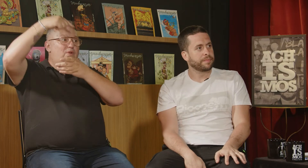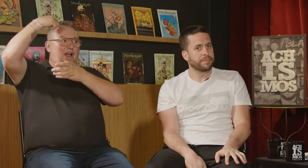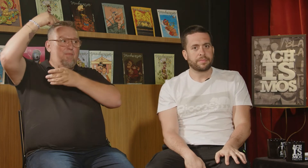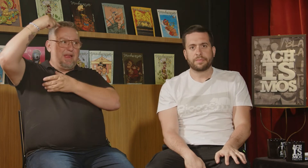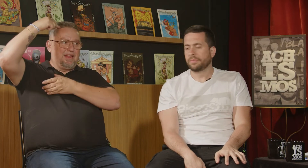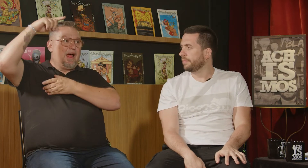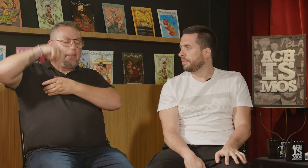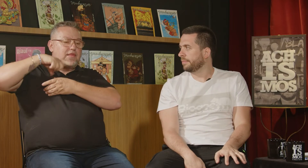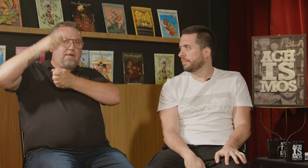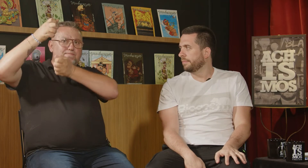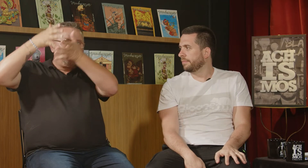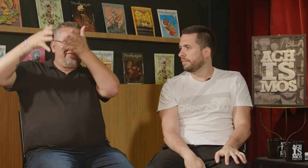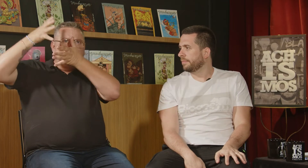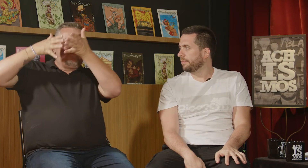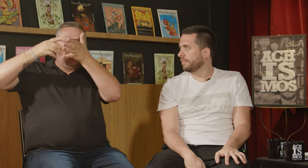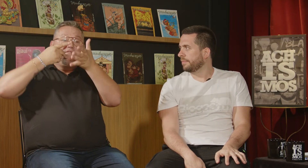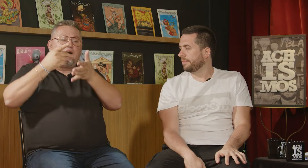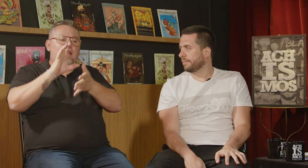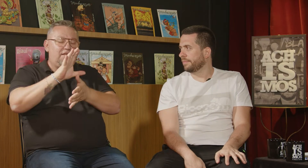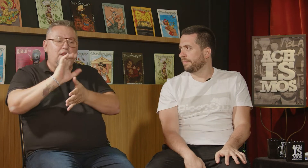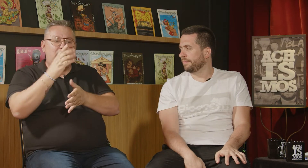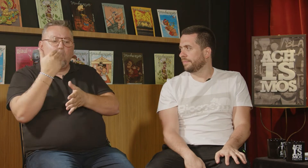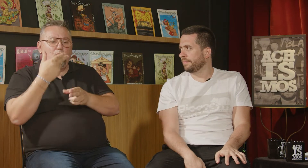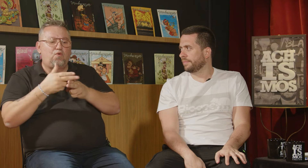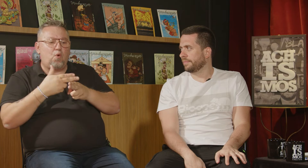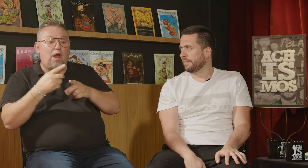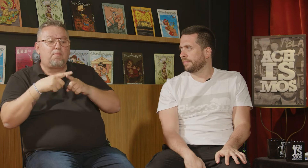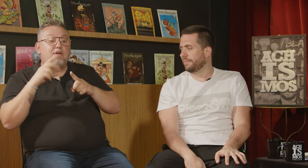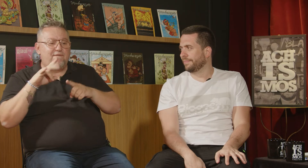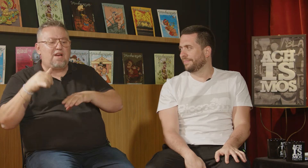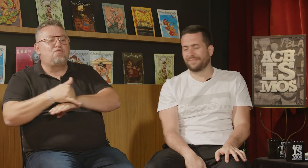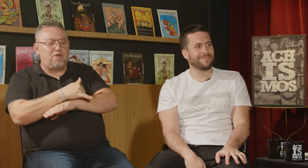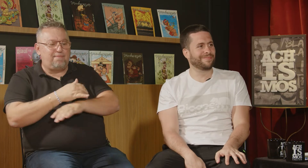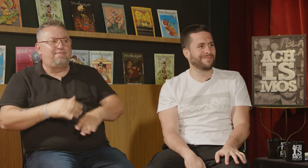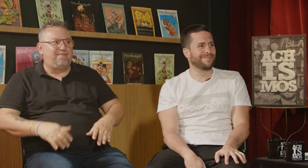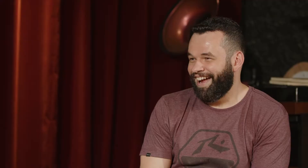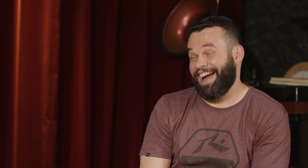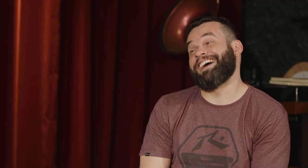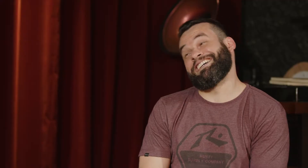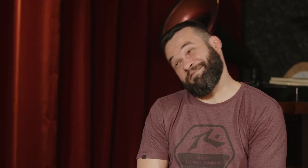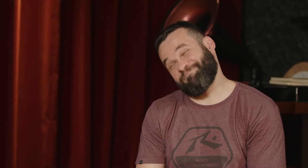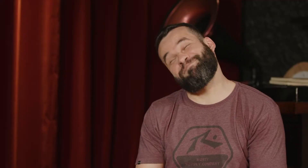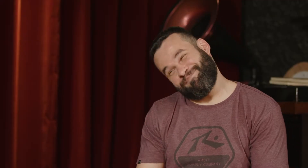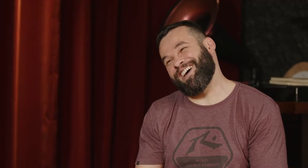também.